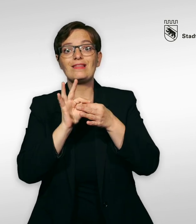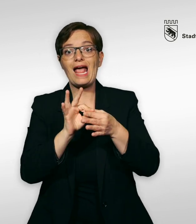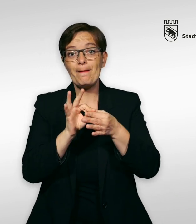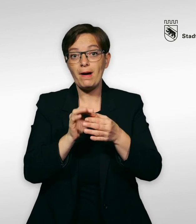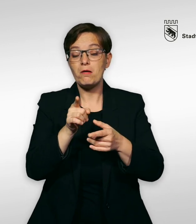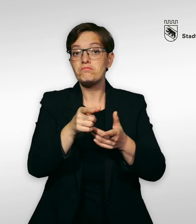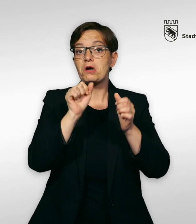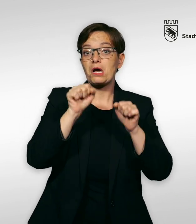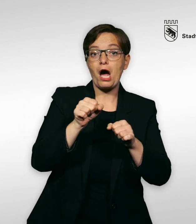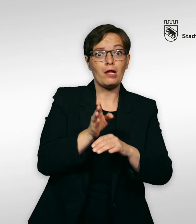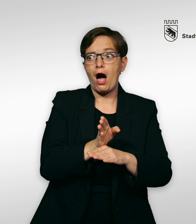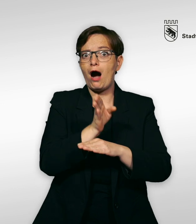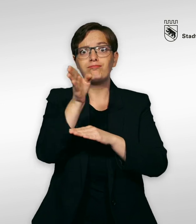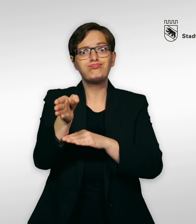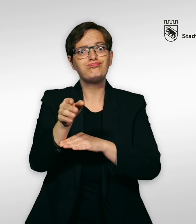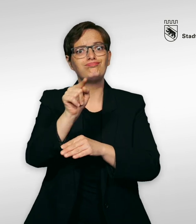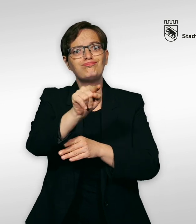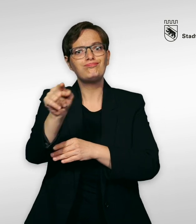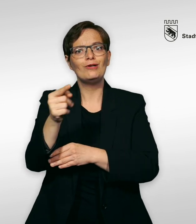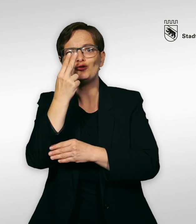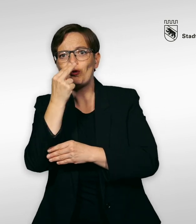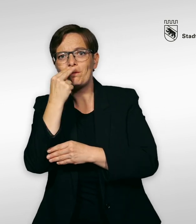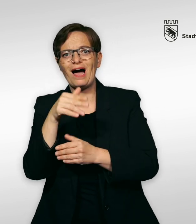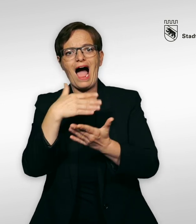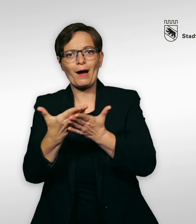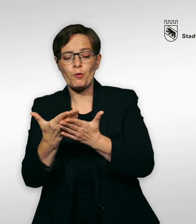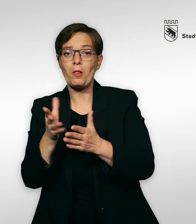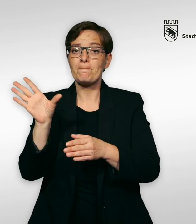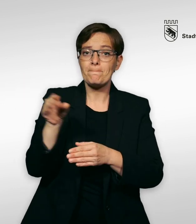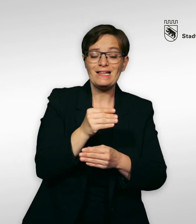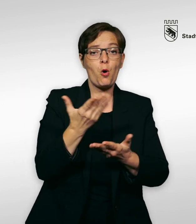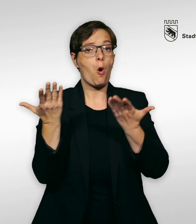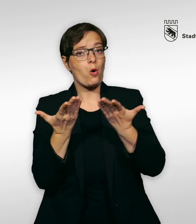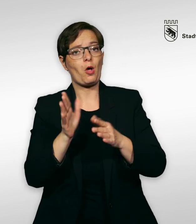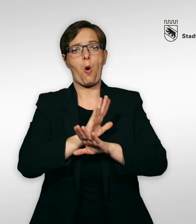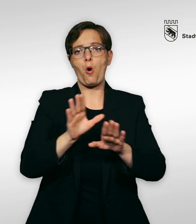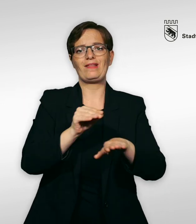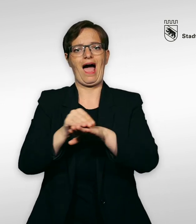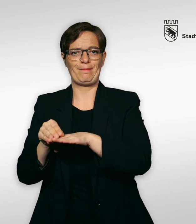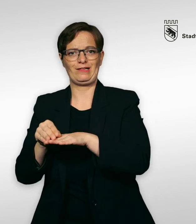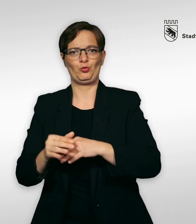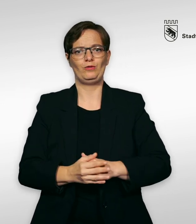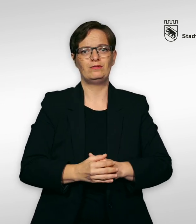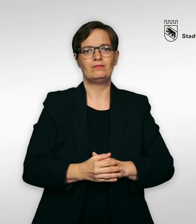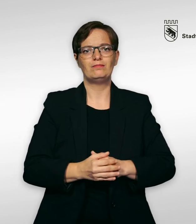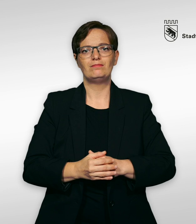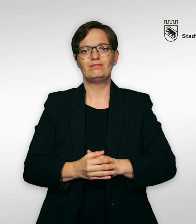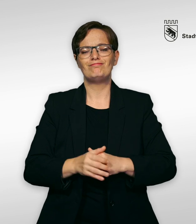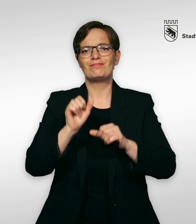Piktogramm findest du Informationen darüber, ob du mit oder ohne Voranmeldung im Angebot schnuppern kannst. Du